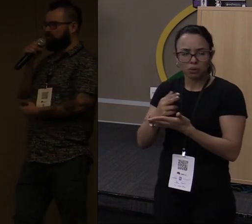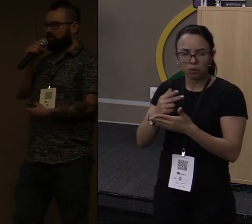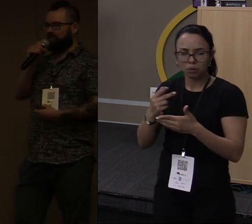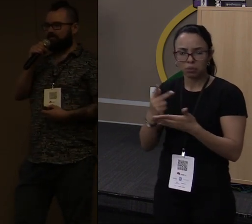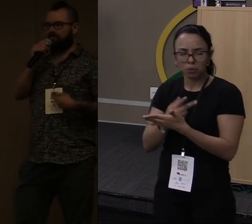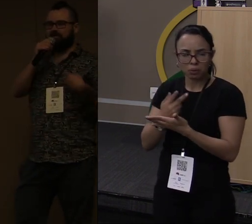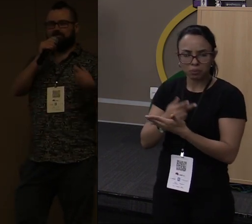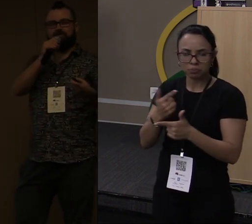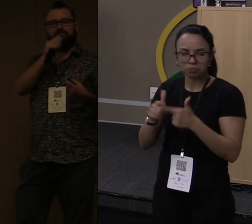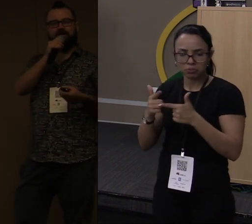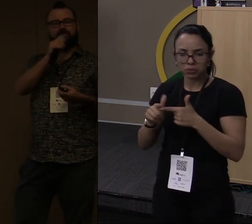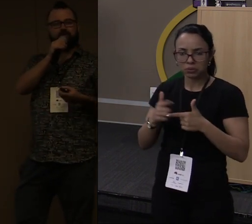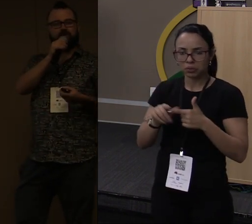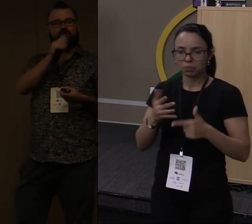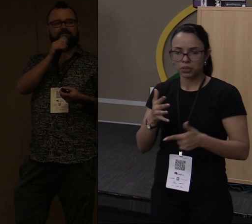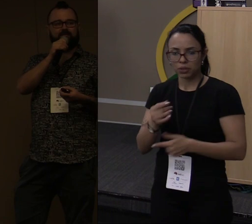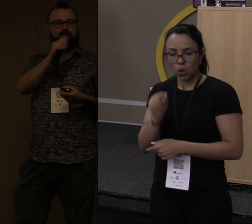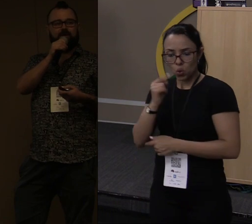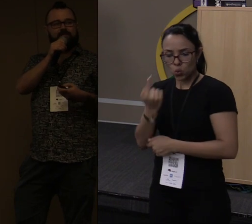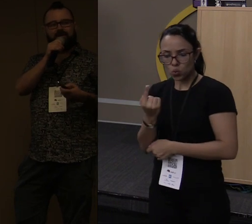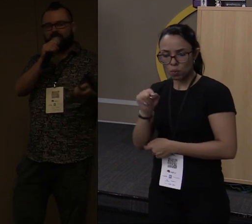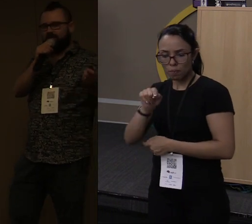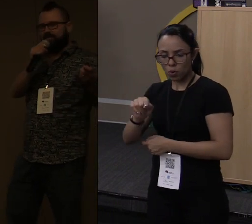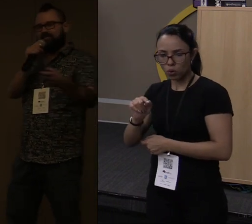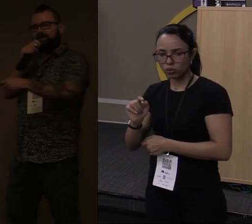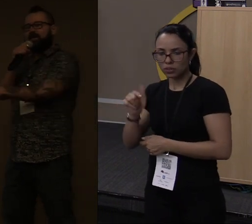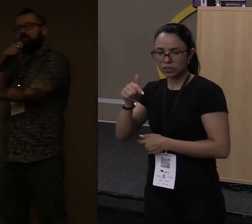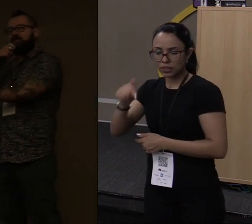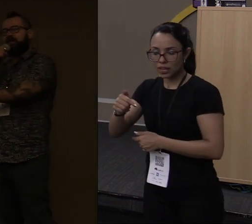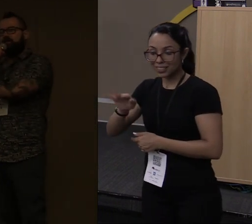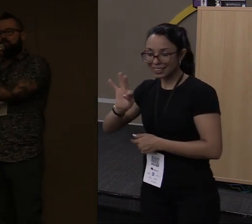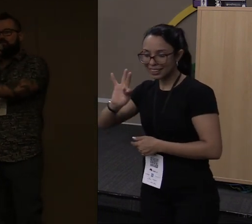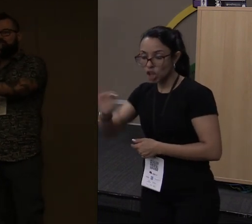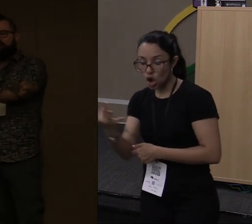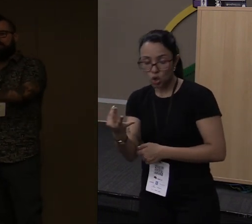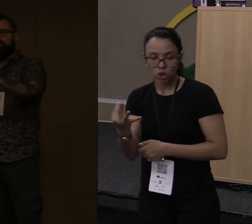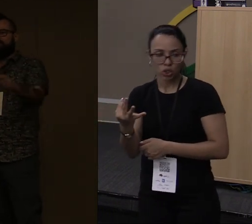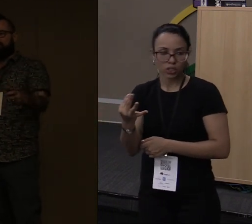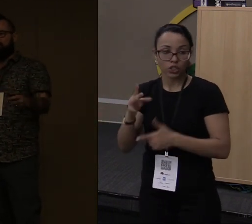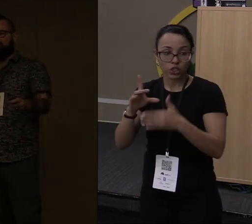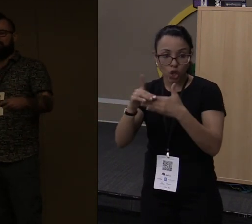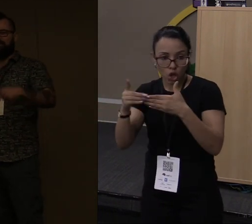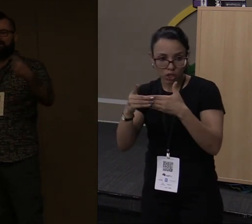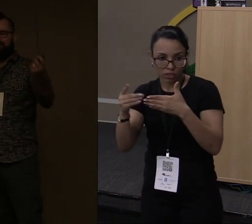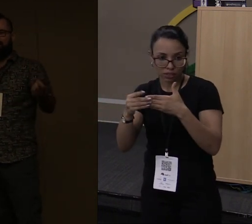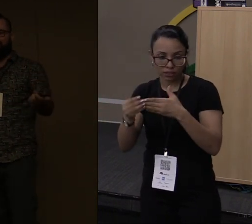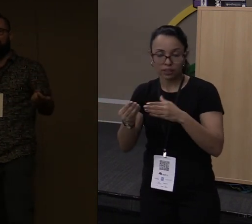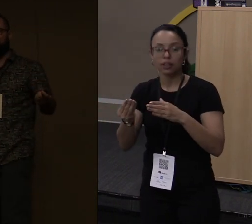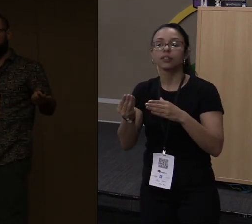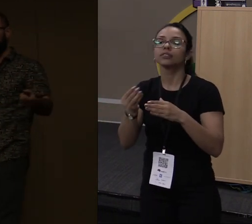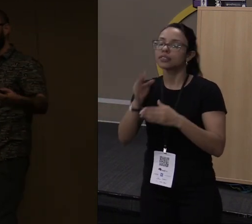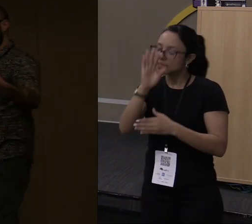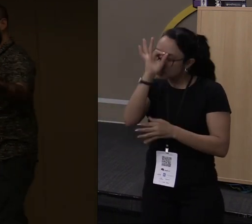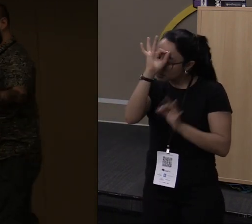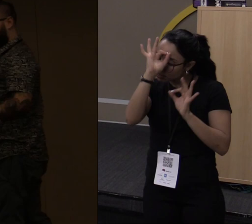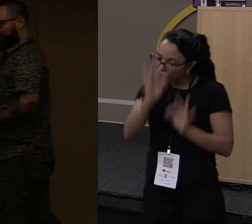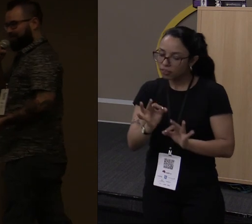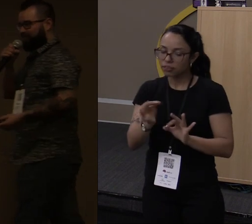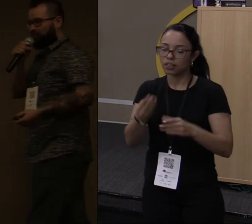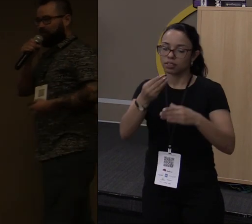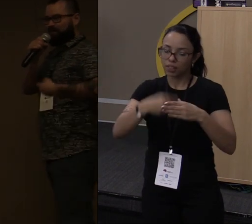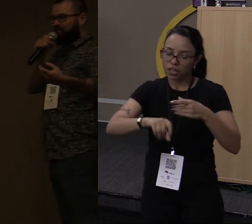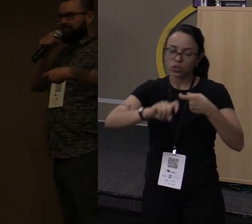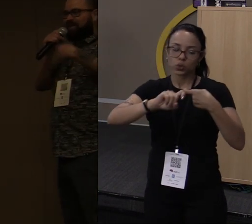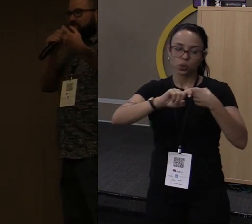trilhões de dólares só de falha de programação. Tenha certeza que a maioria é no pointer exception, que é a coisa mais comum de